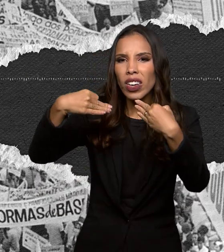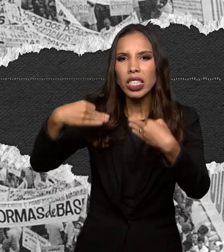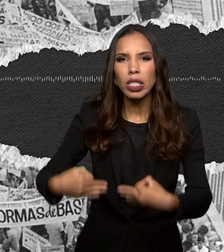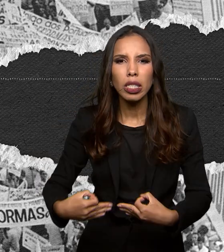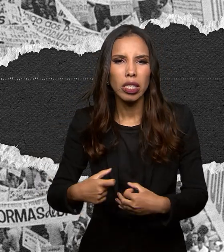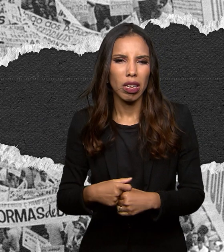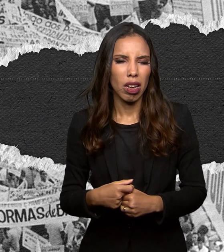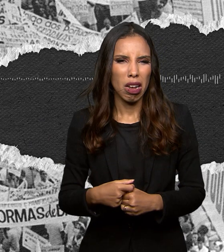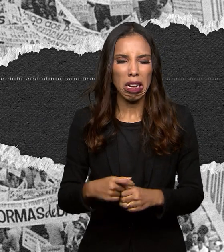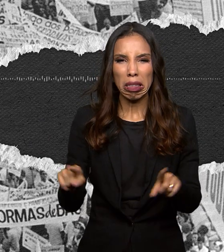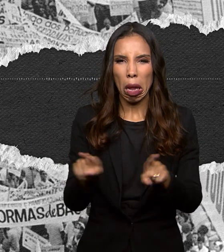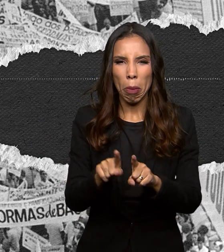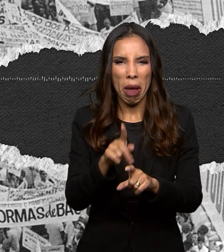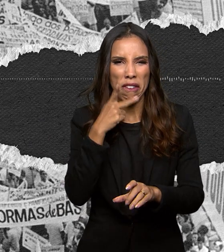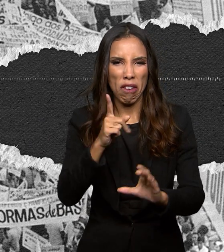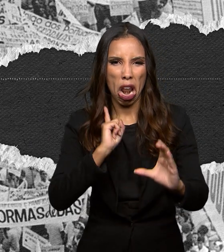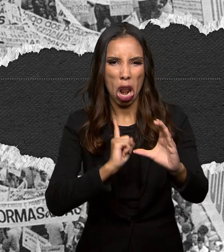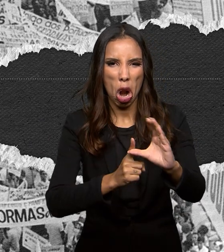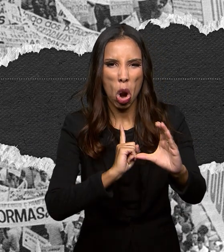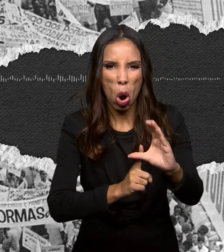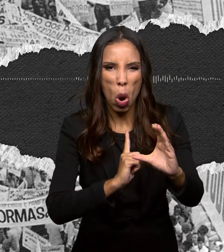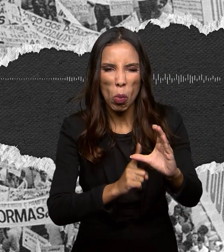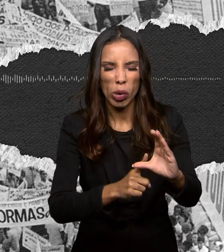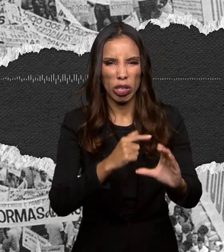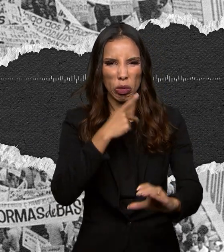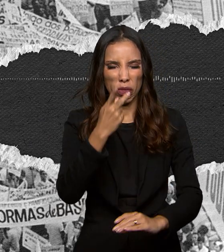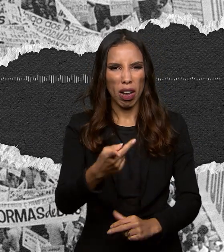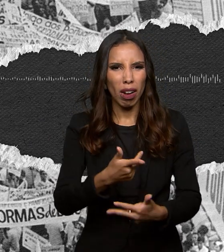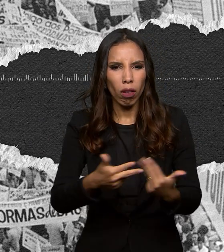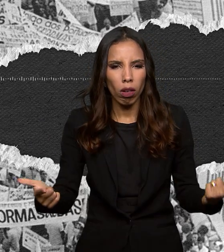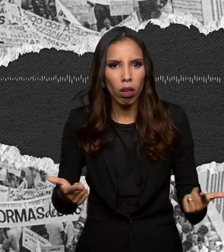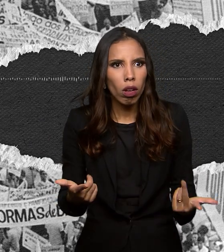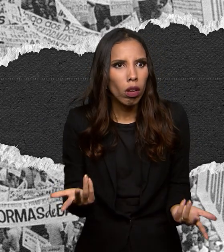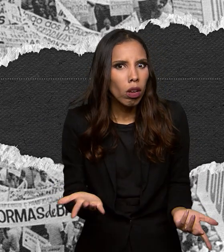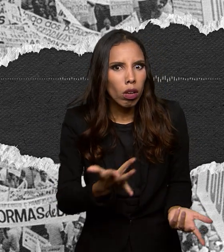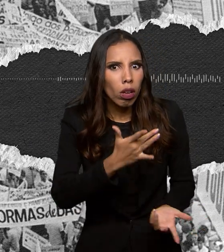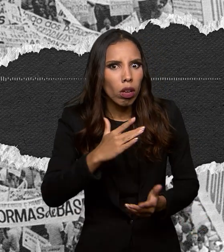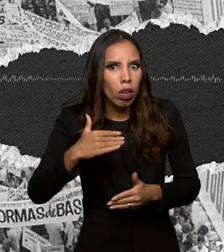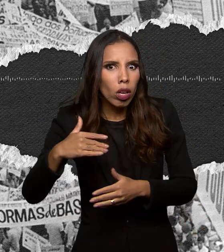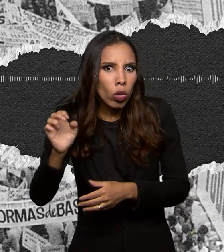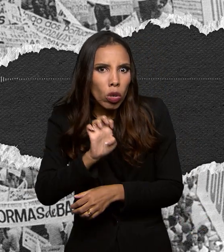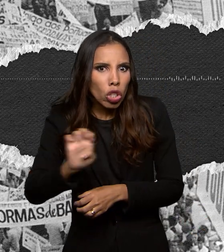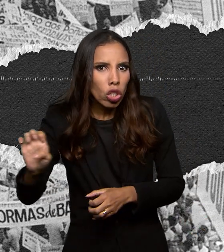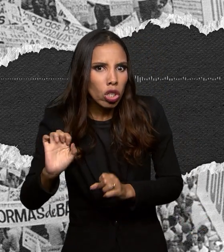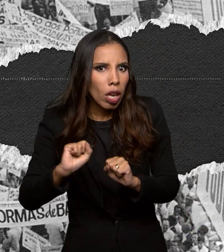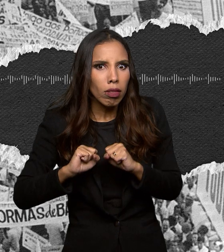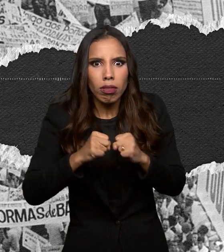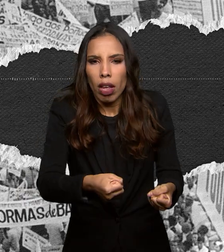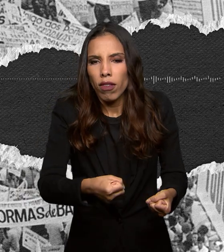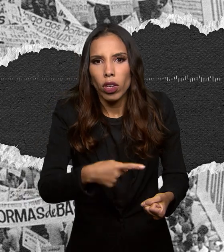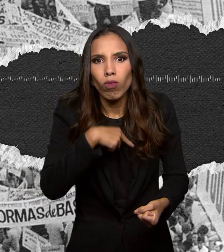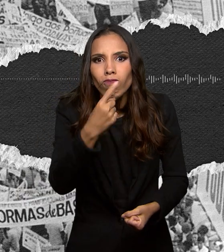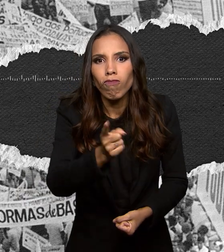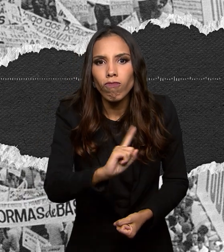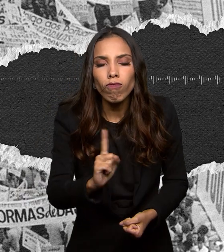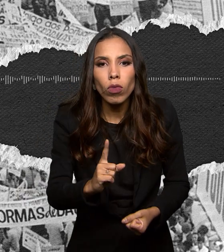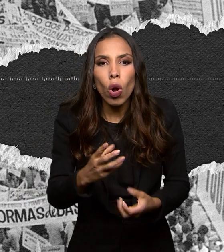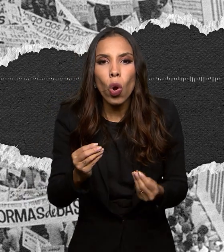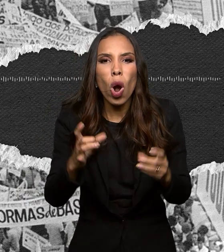comunismo e as forças progressistas não souberam defender da melhor maneira. E quem queria deixar tudo como estava apelou para um fantasma que na